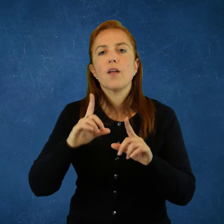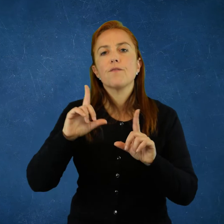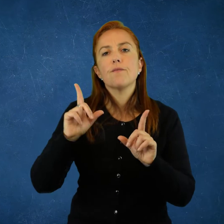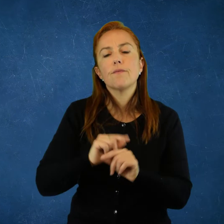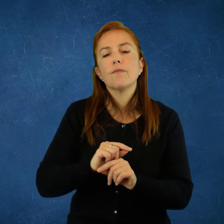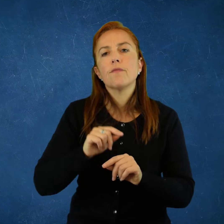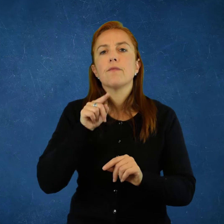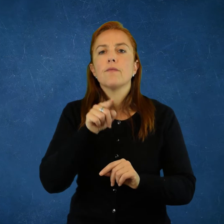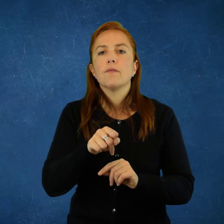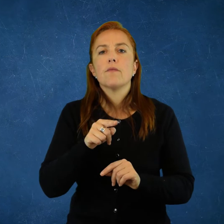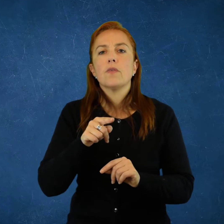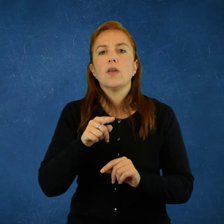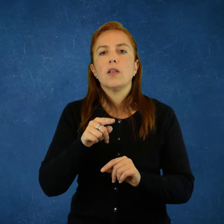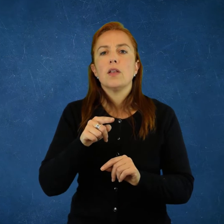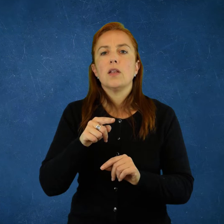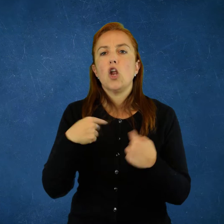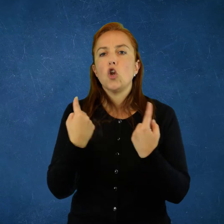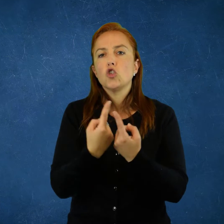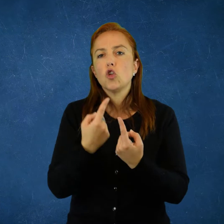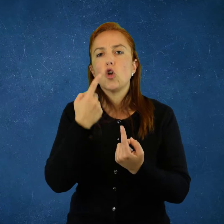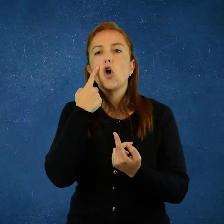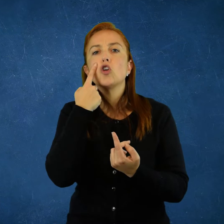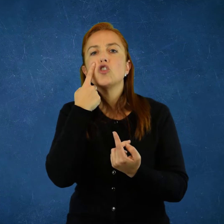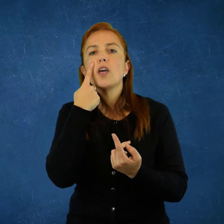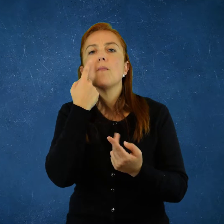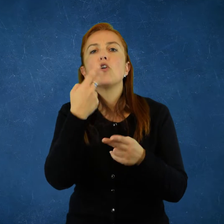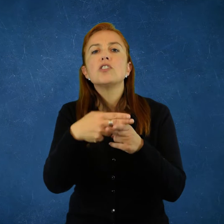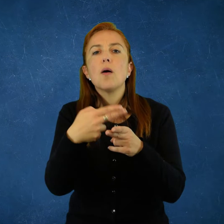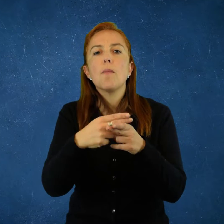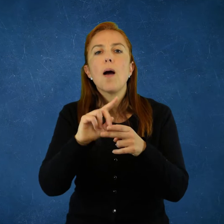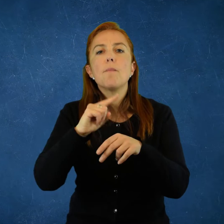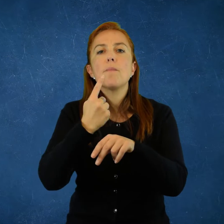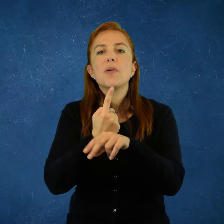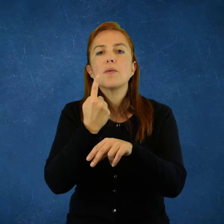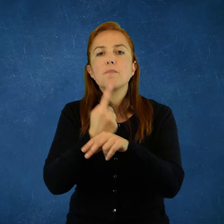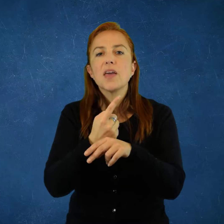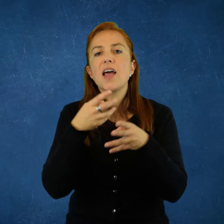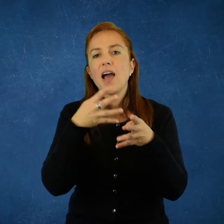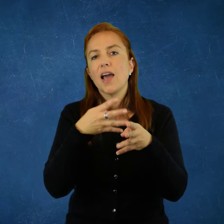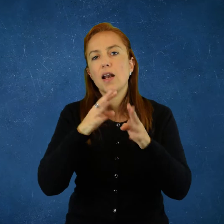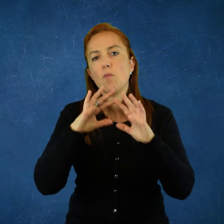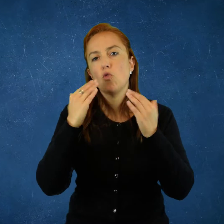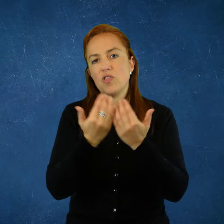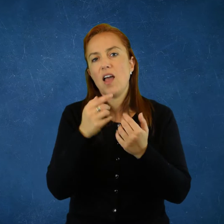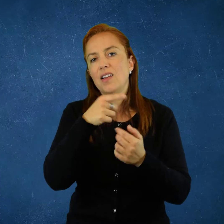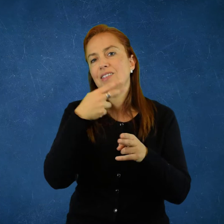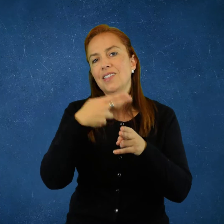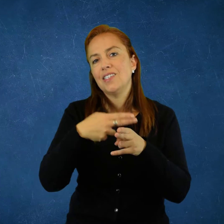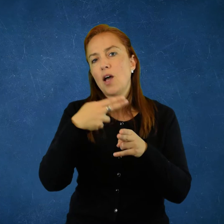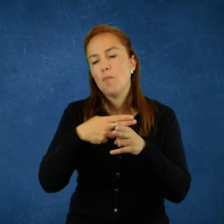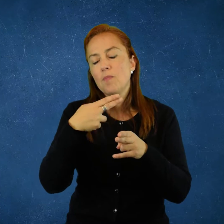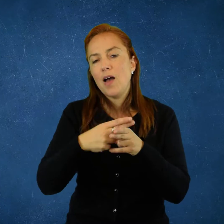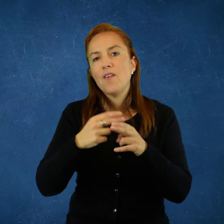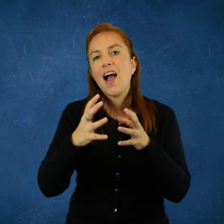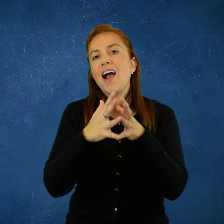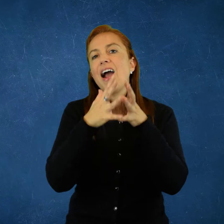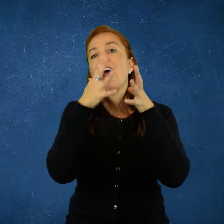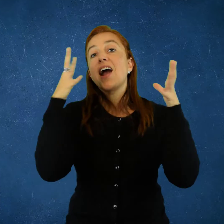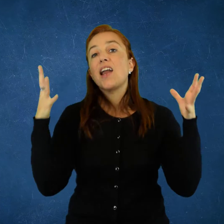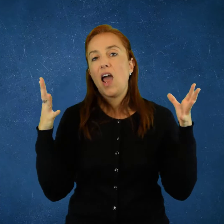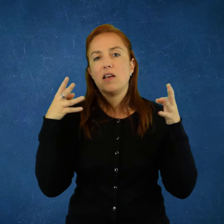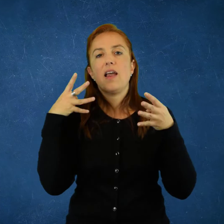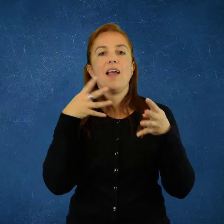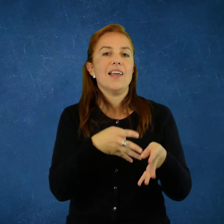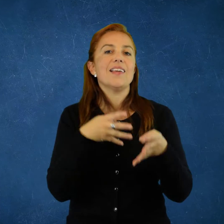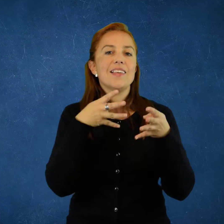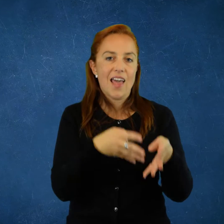a terminar? Y claramente va a terminar con lo que nosotros conocemos como la Primera Guerra Mundial. En realidad